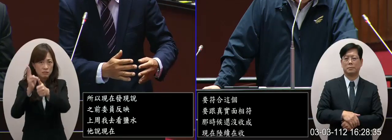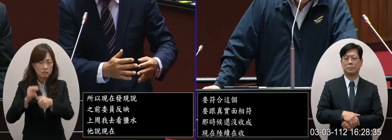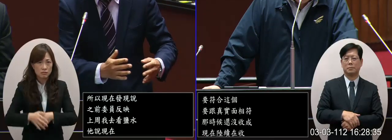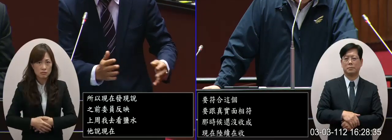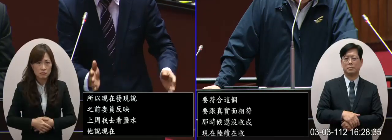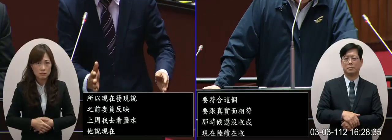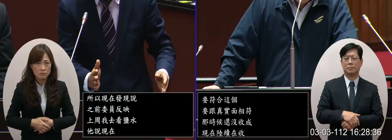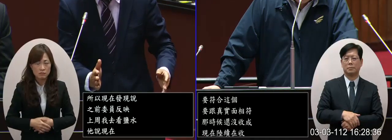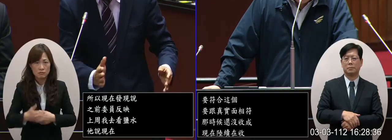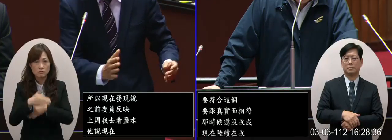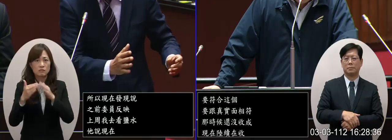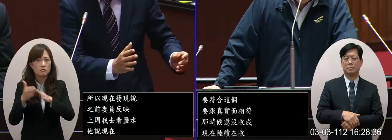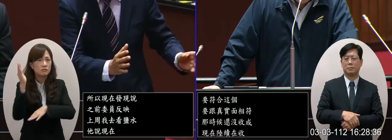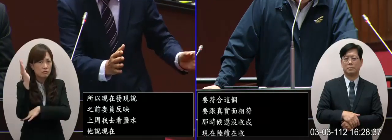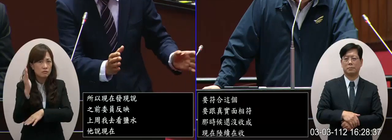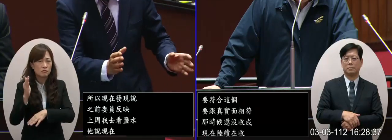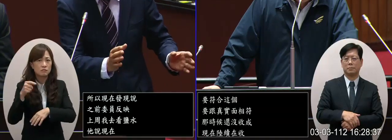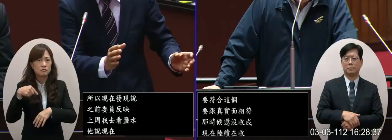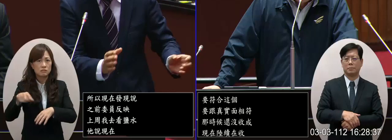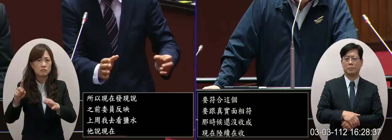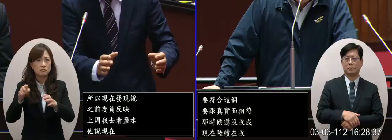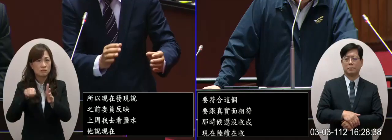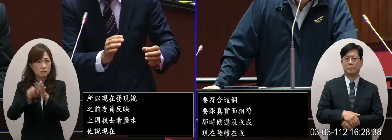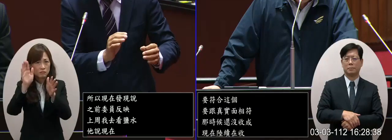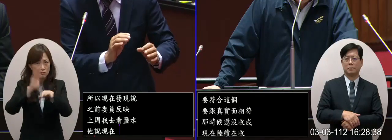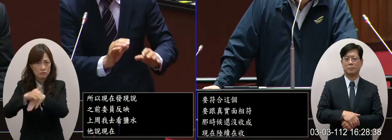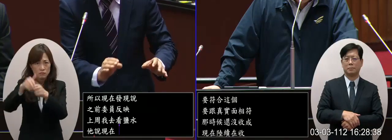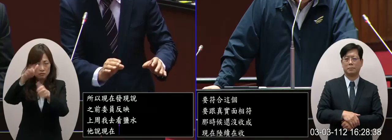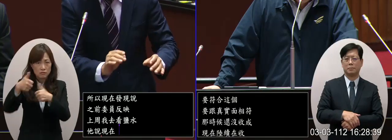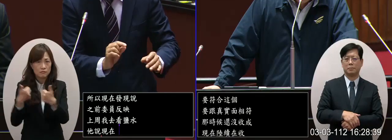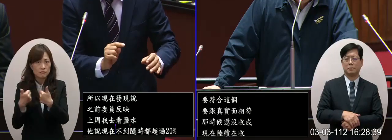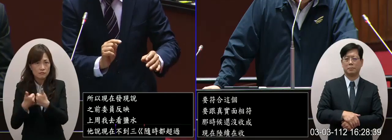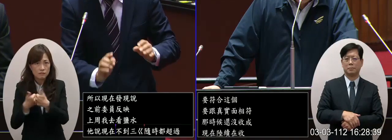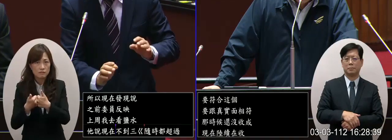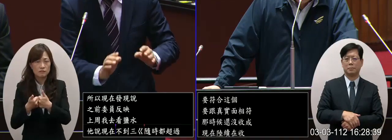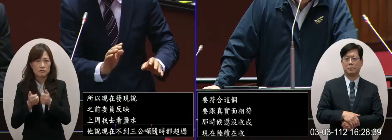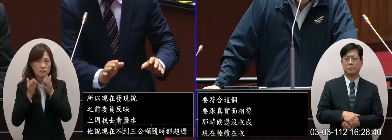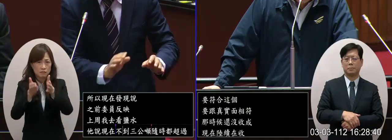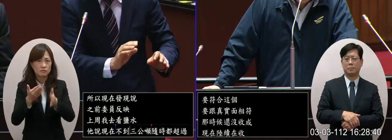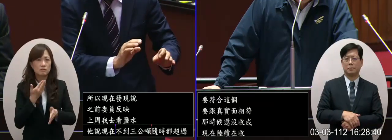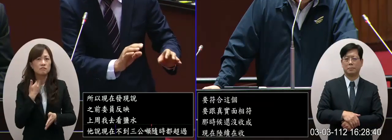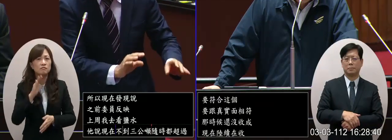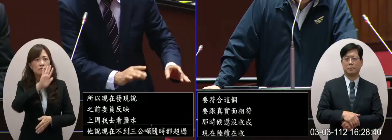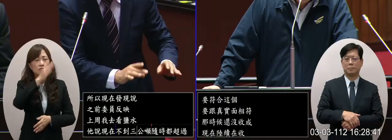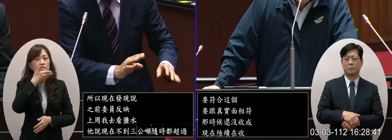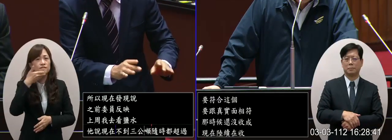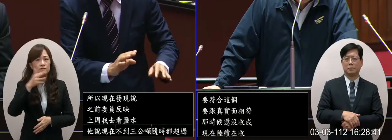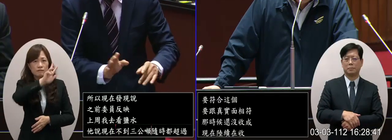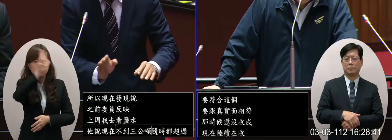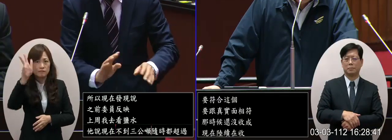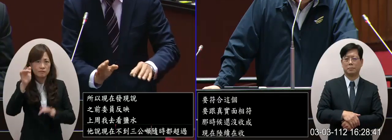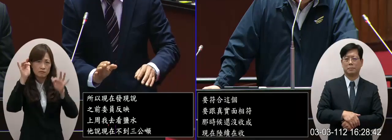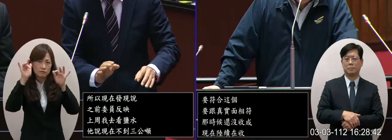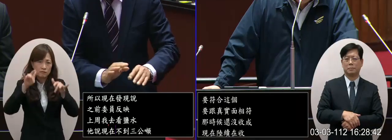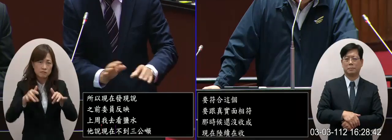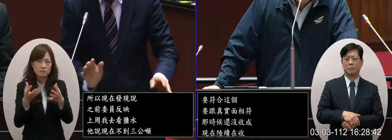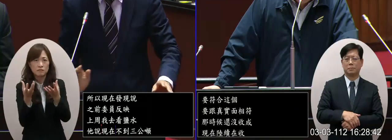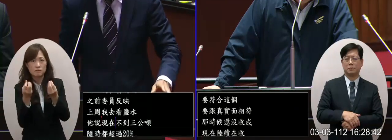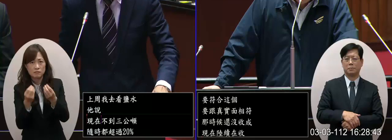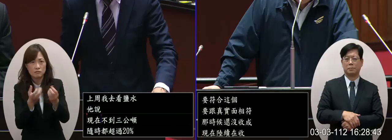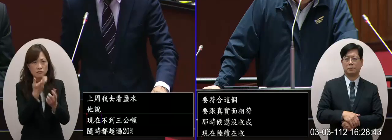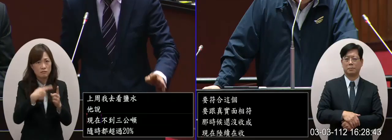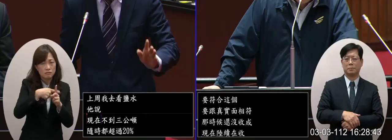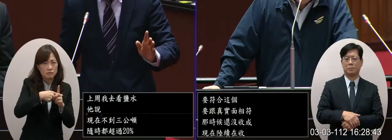副主委開專家會議種家的資訊企業的資訊沒有落後運動多多